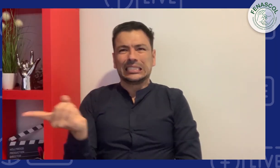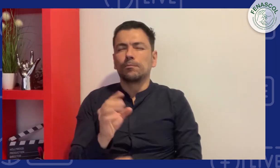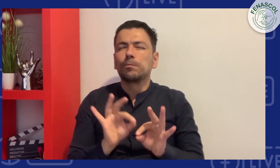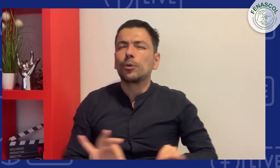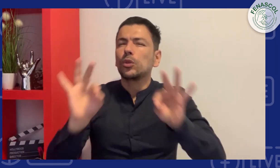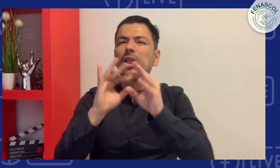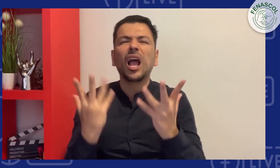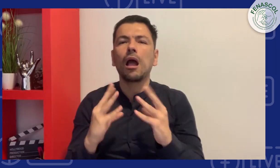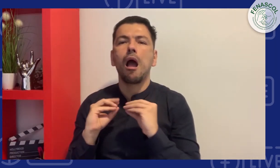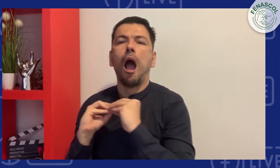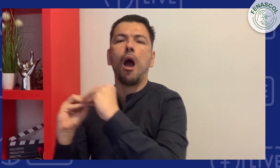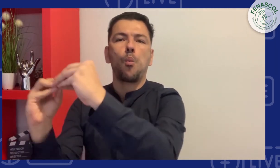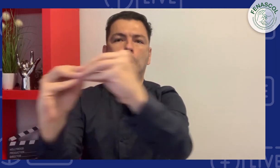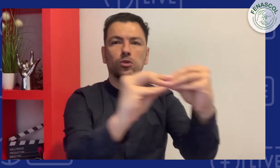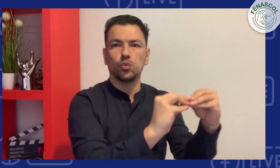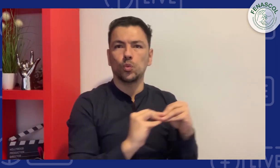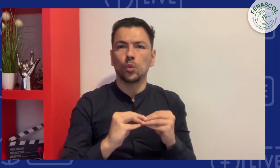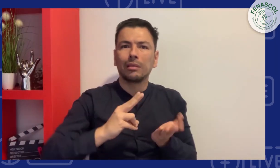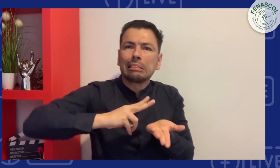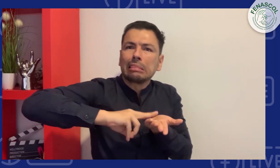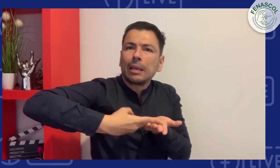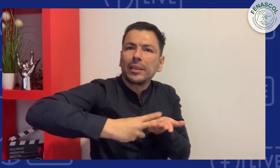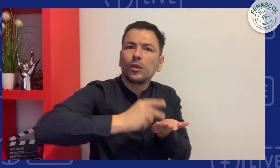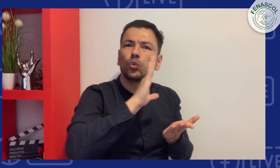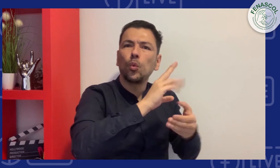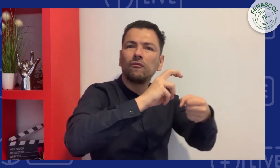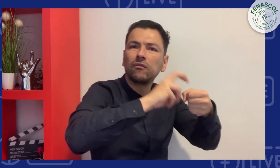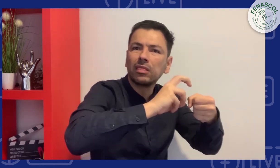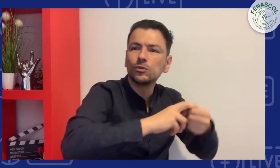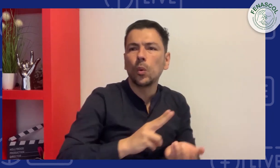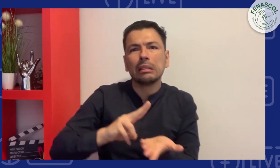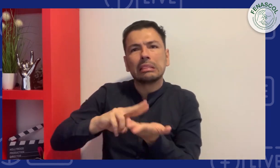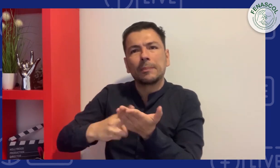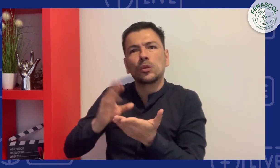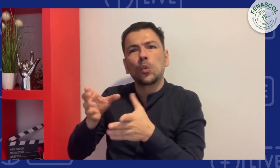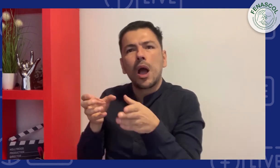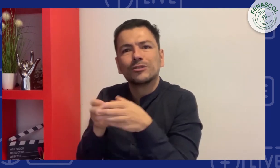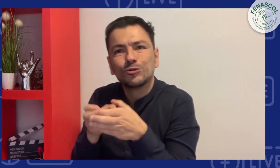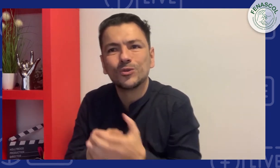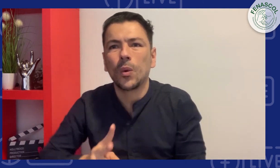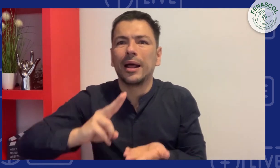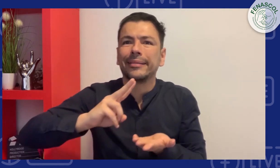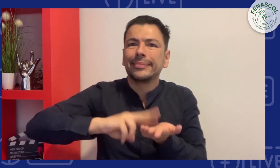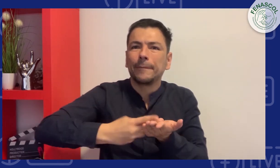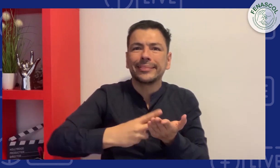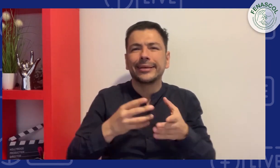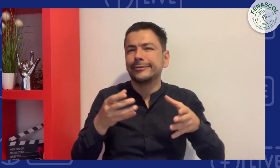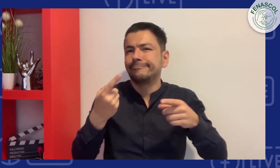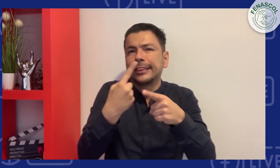se deben llegar también a unos acuerdos de pronto desde la Federación de Intérpretes, desde las asociaciones de intérpretes y demás